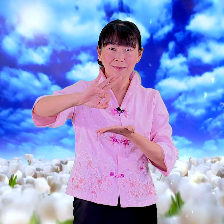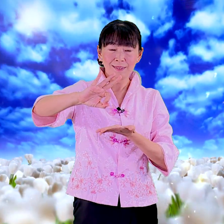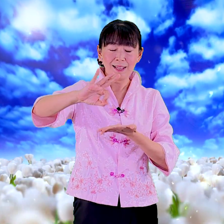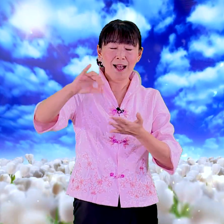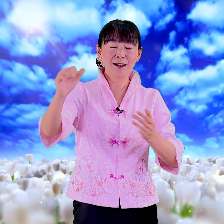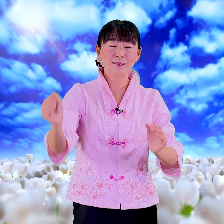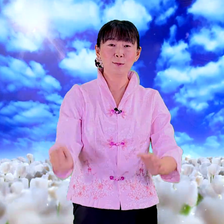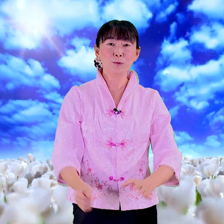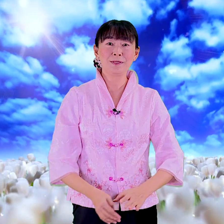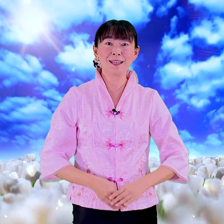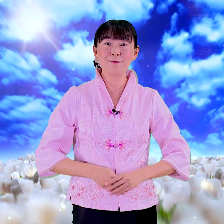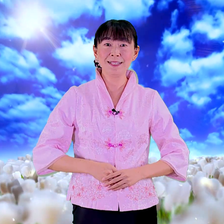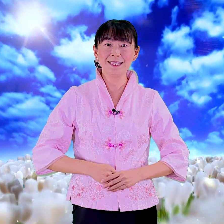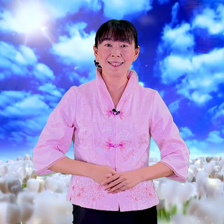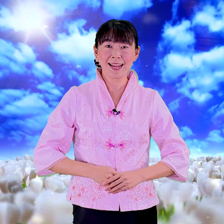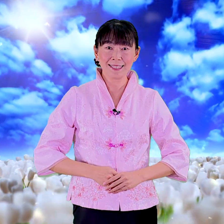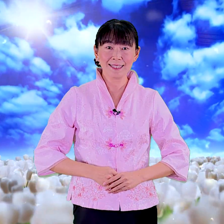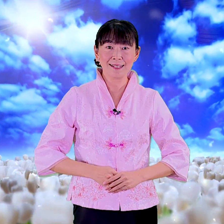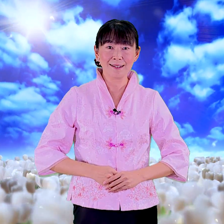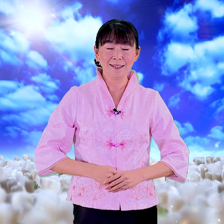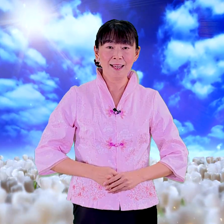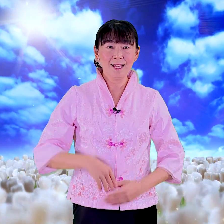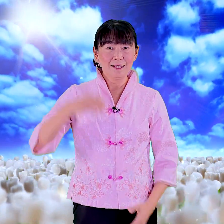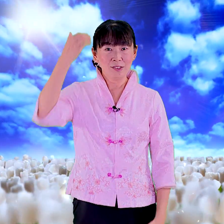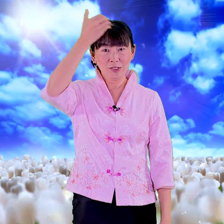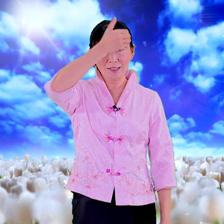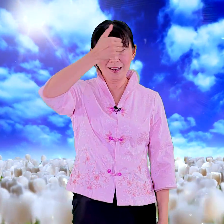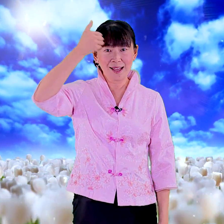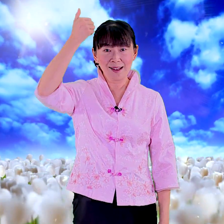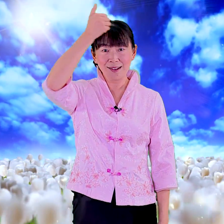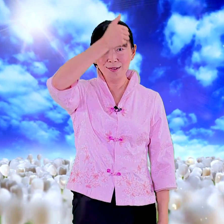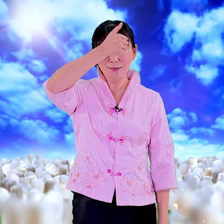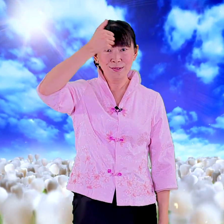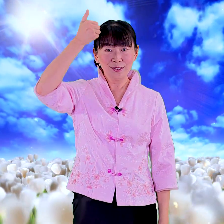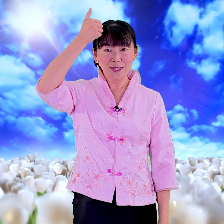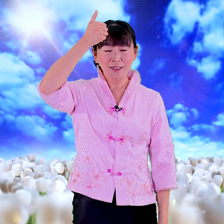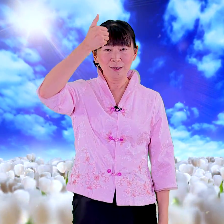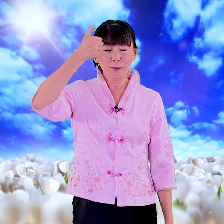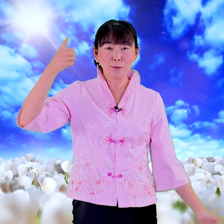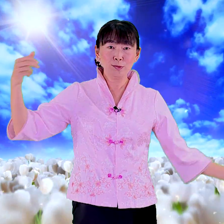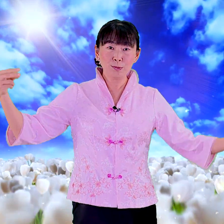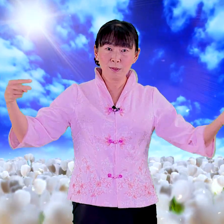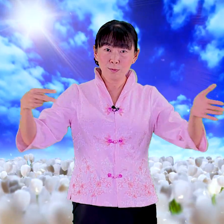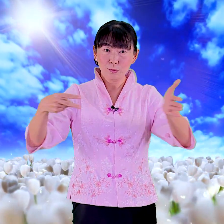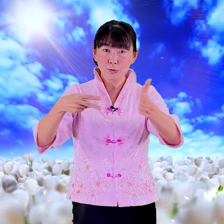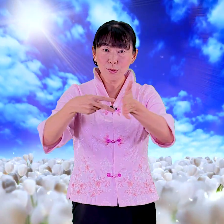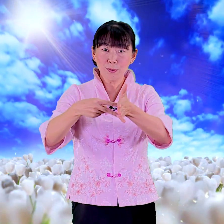好 这句我们再分解再一次哦使劳有所中